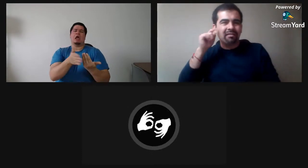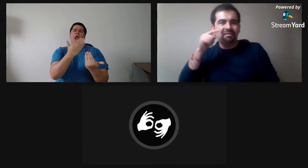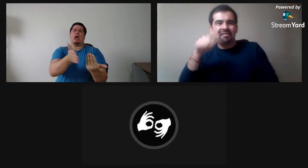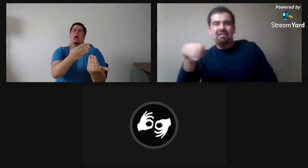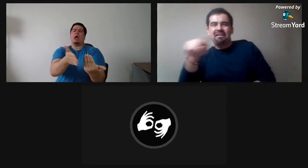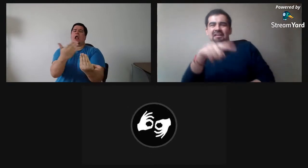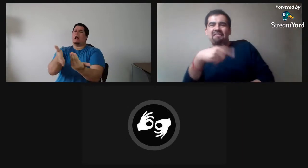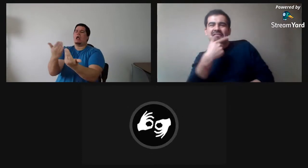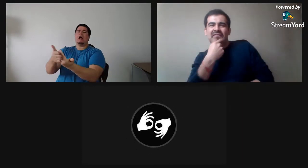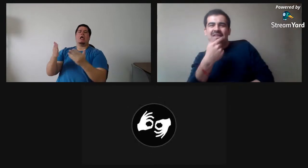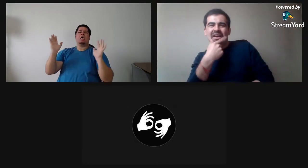es escrita.